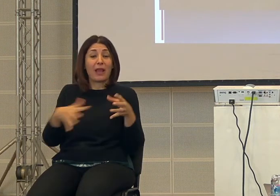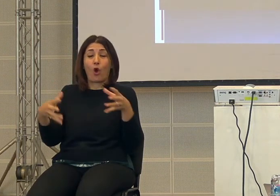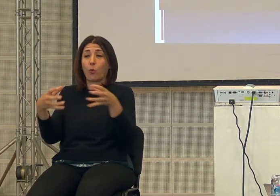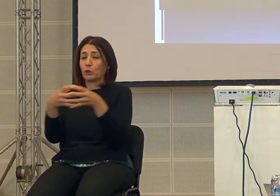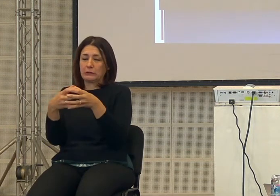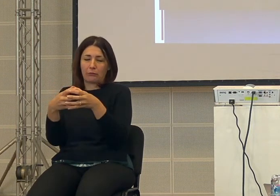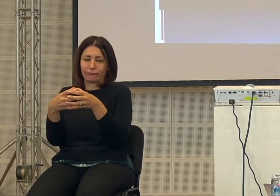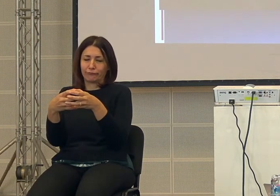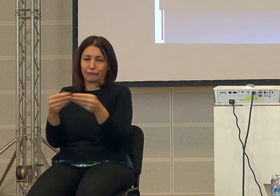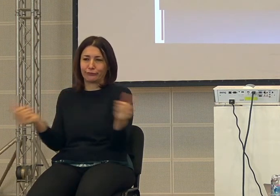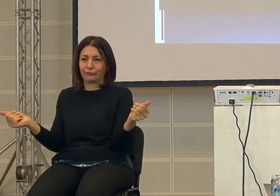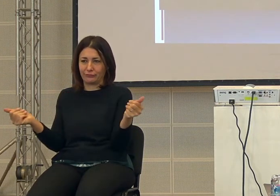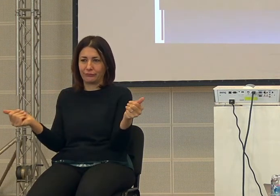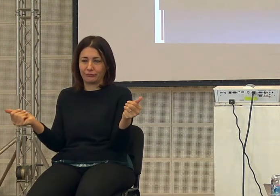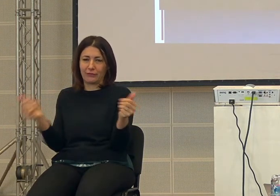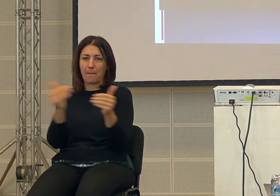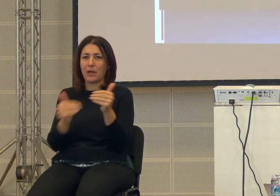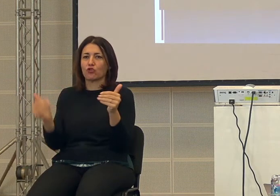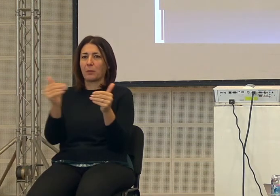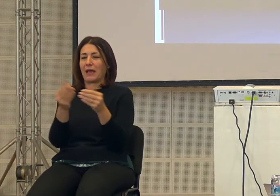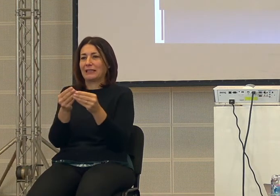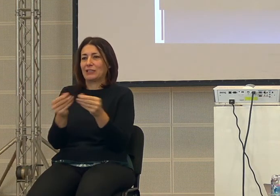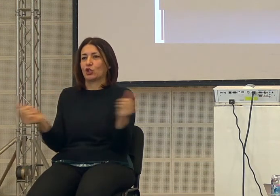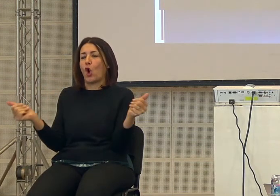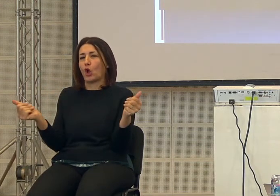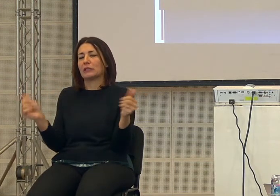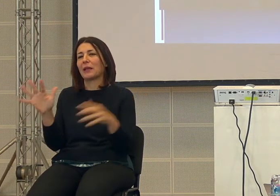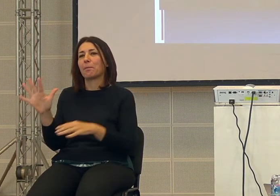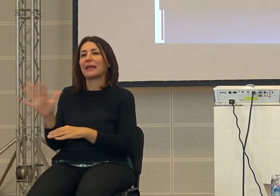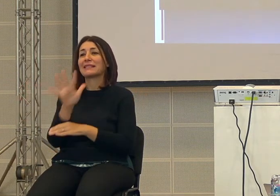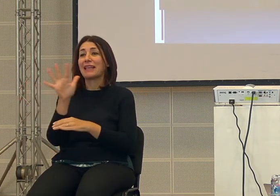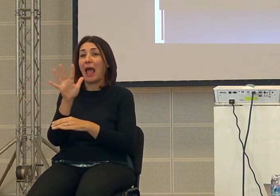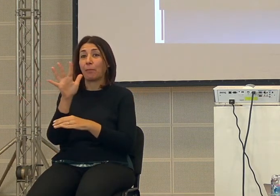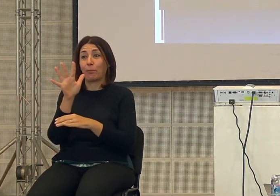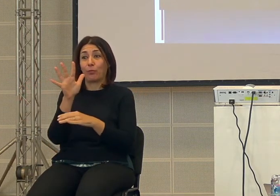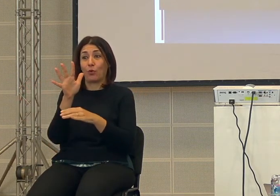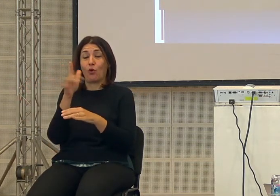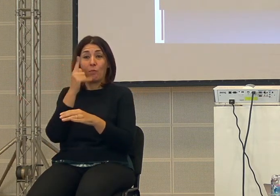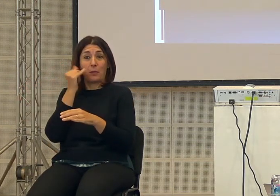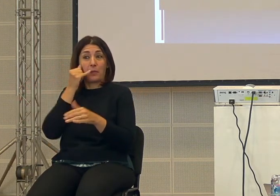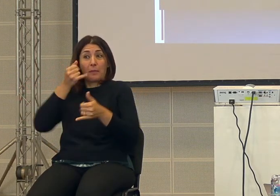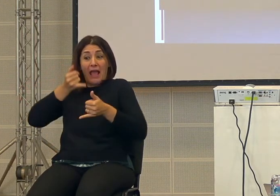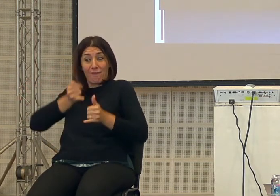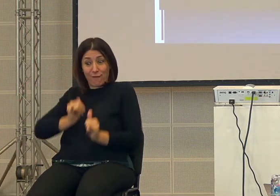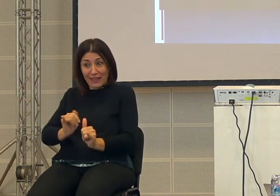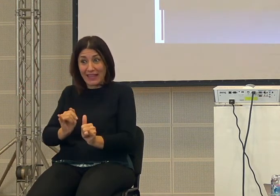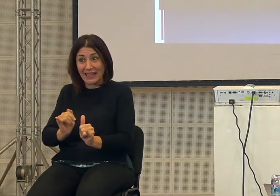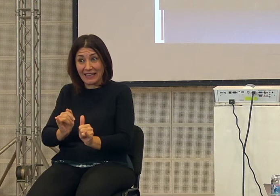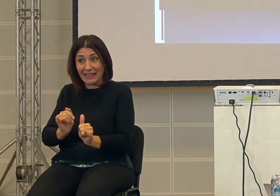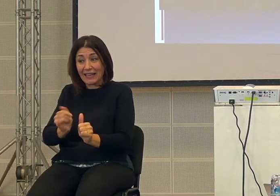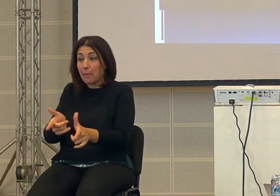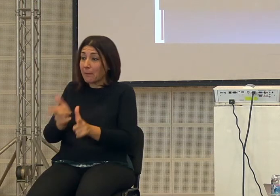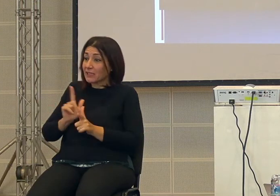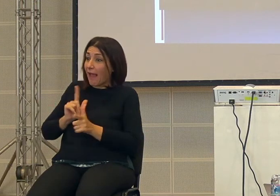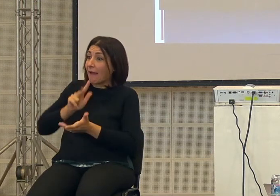dissolte gran parte si sono dissolte per cui per esempio i figli non sono più la garanzia della vecchiaia